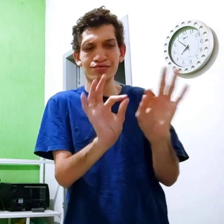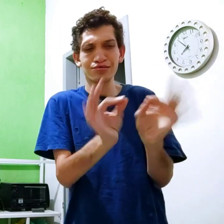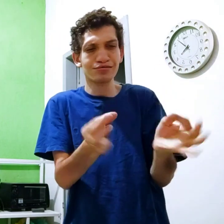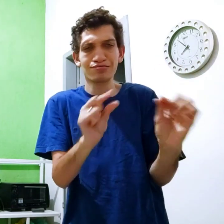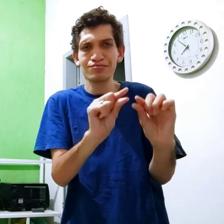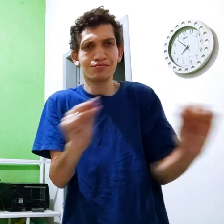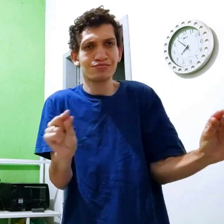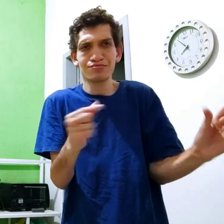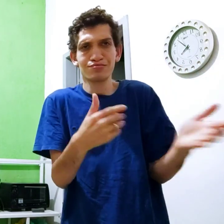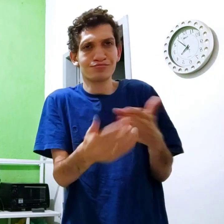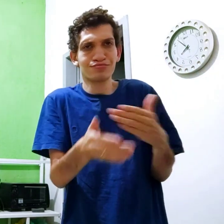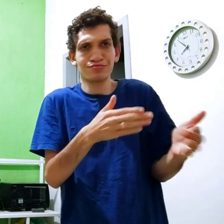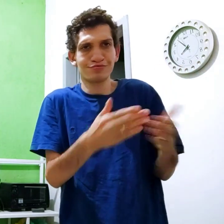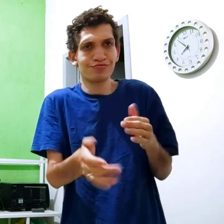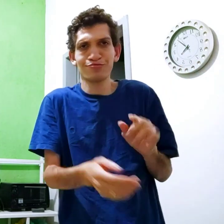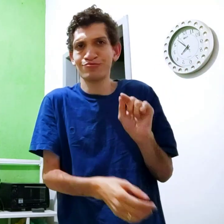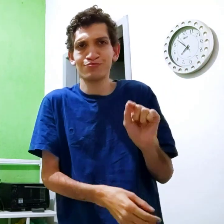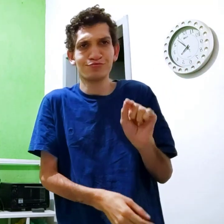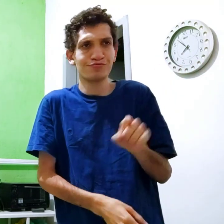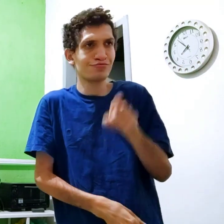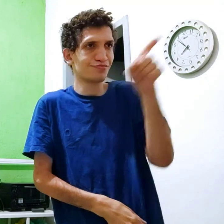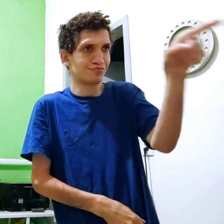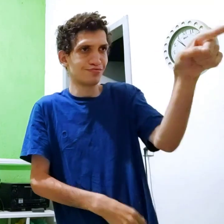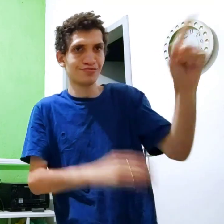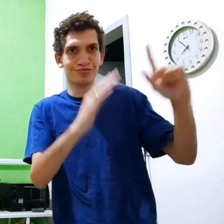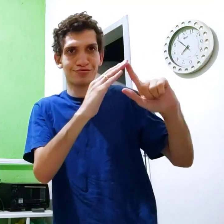Simples, traz o quê? O quê?